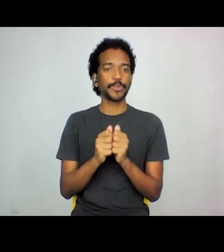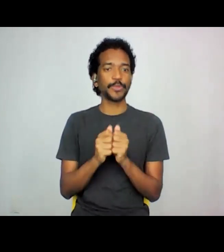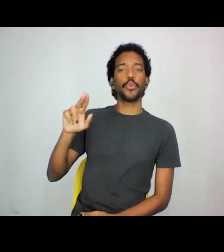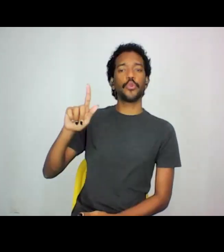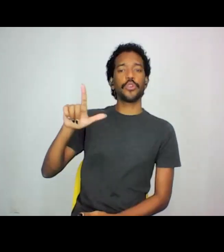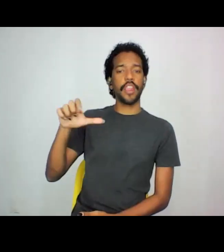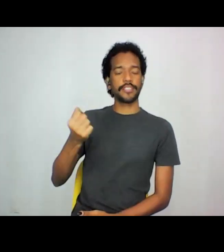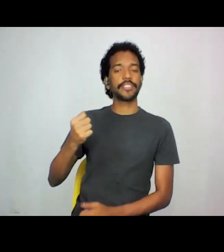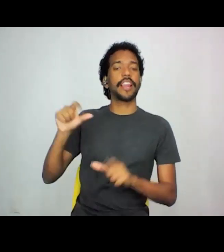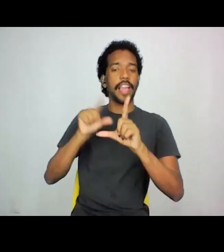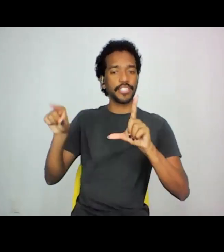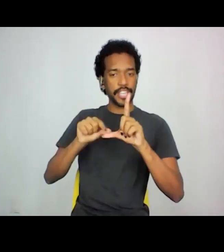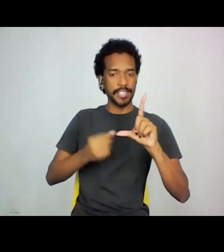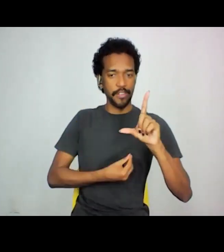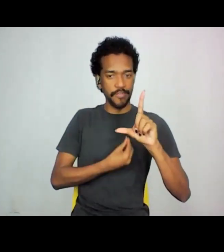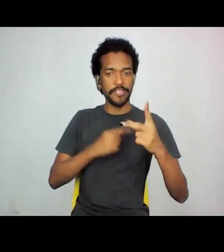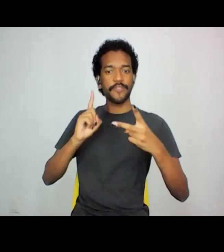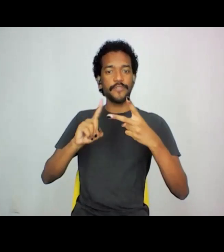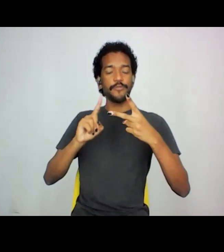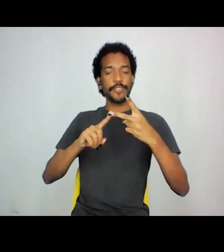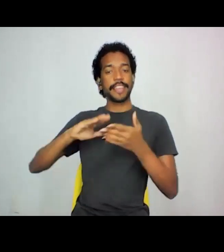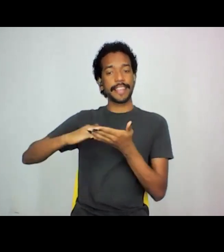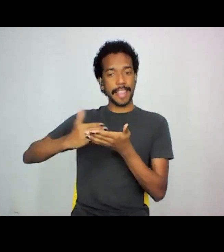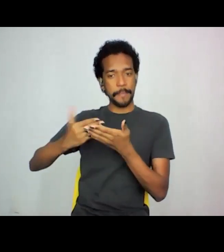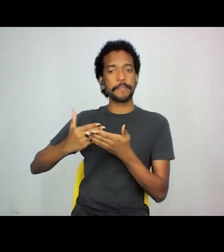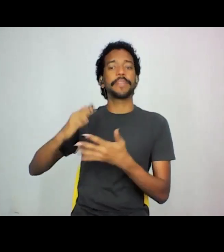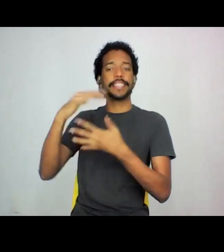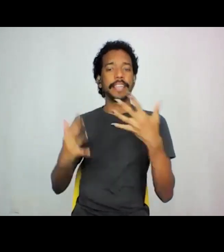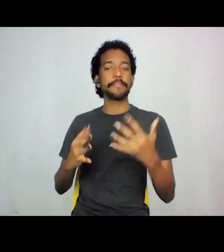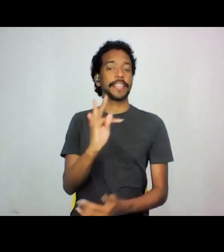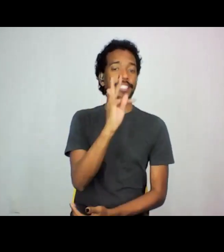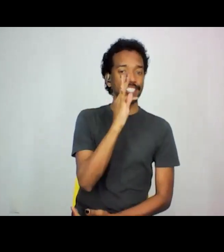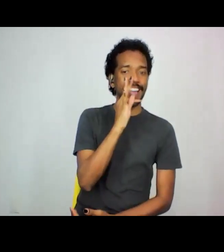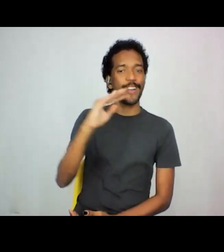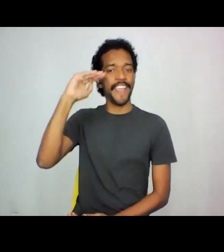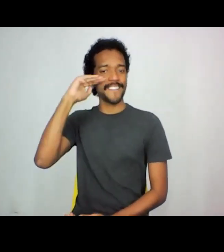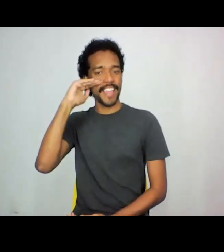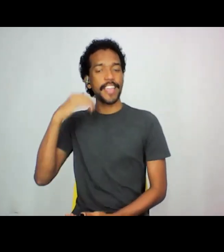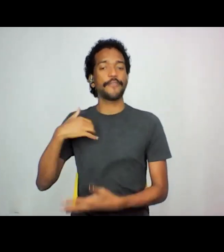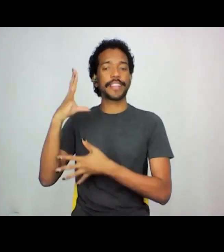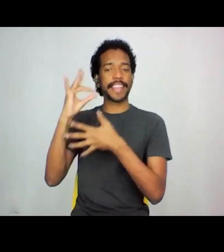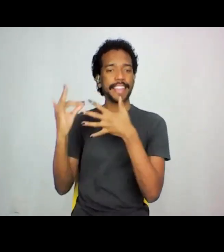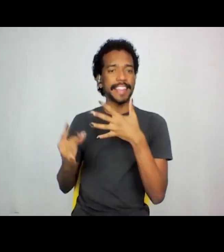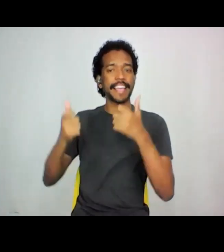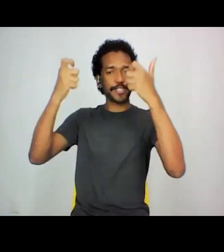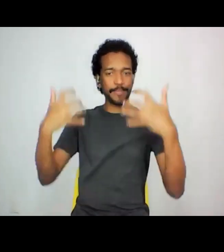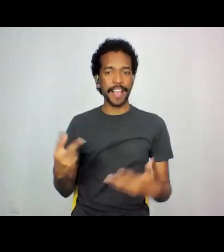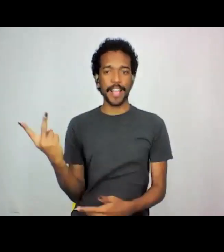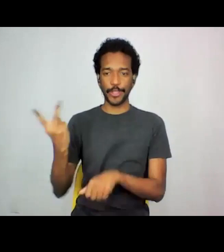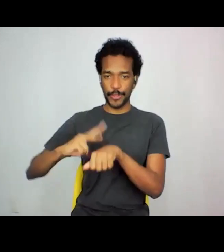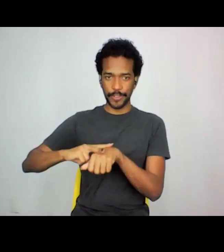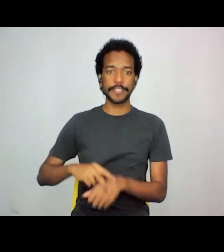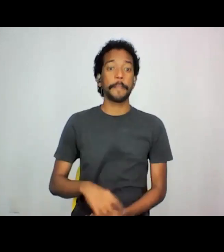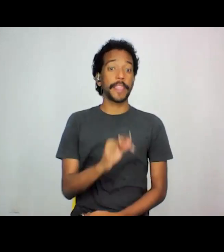legendas ao vivo e os intérpretes de Libras, o Tiago e o Efraim. Eu vou aproveitar e descrever eles para vocês também. O